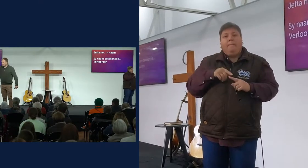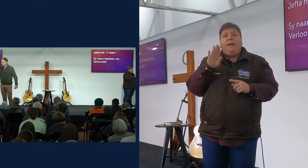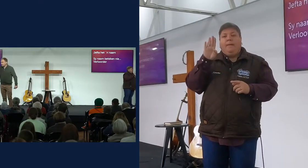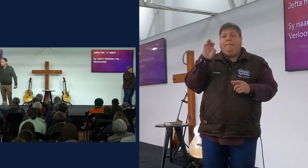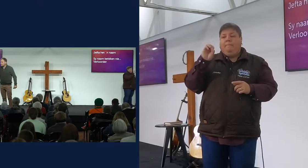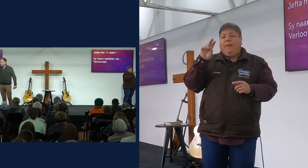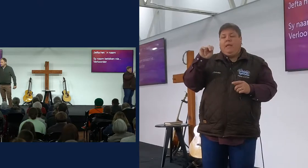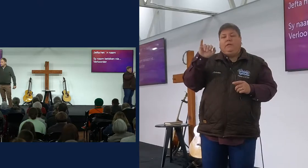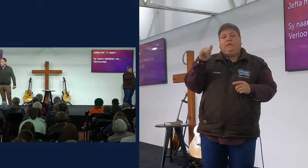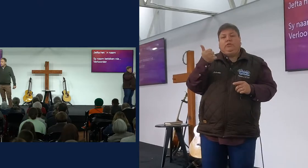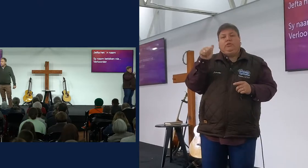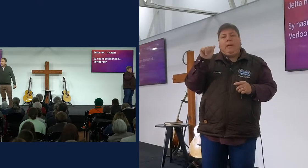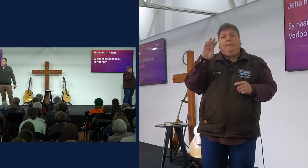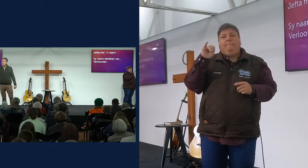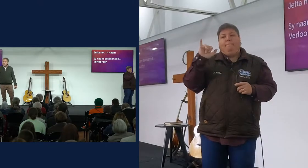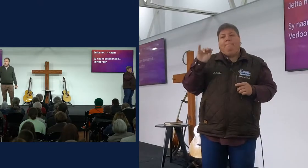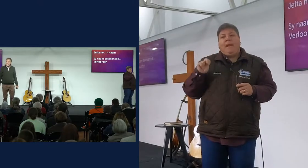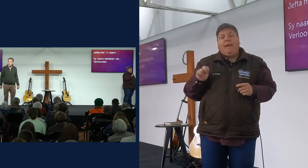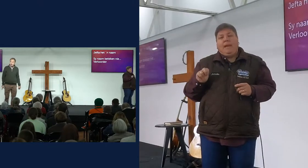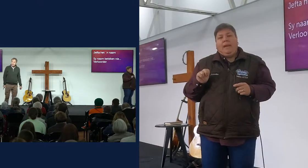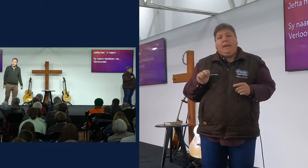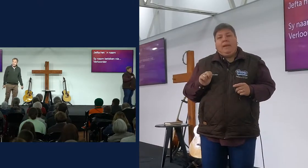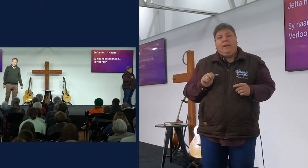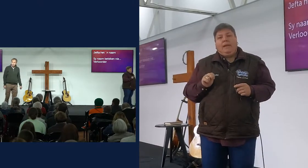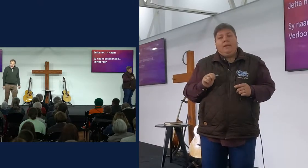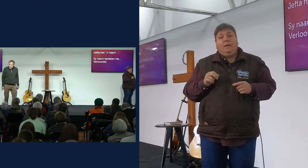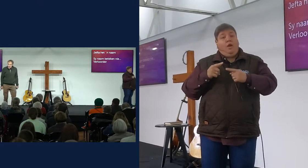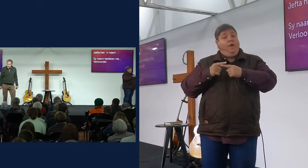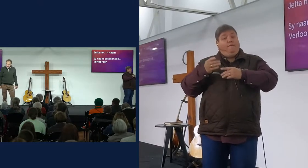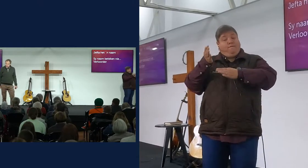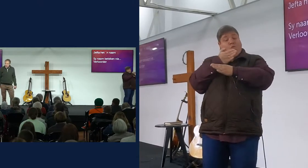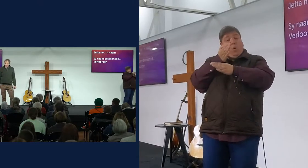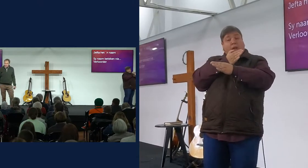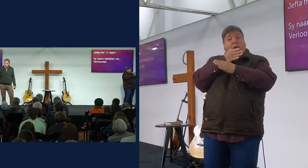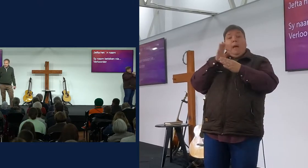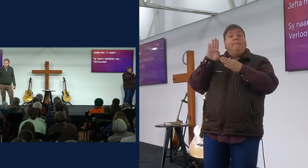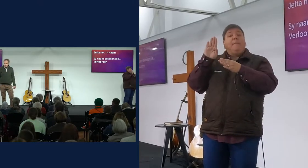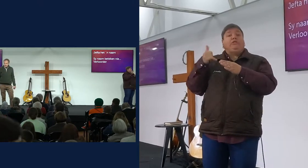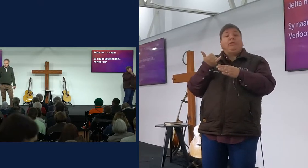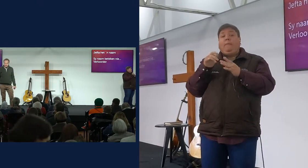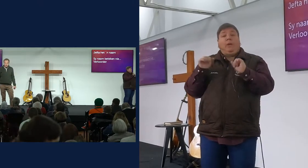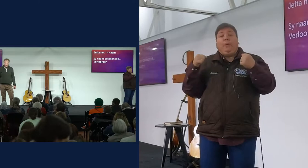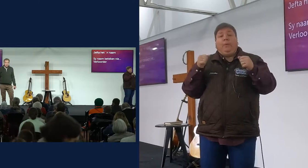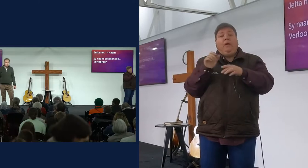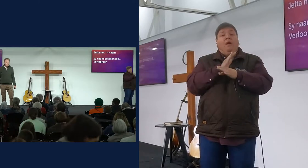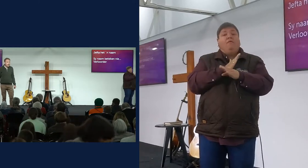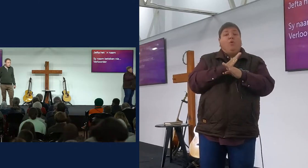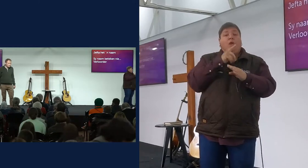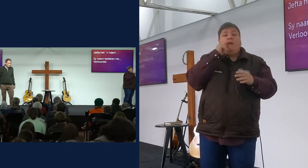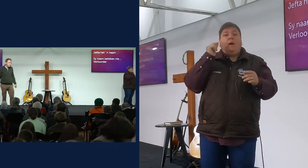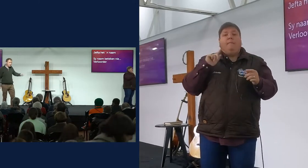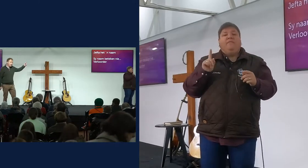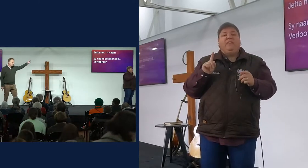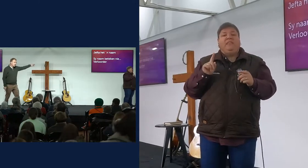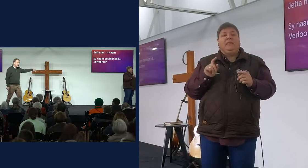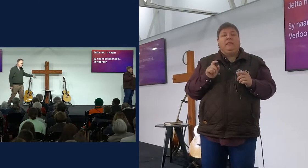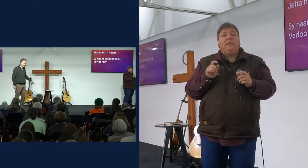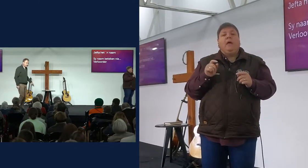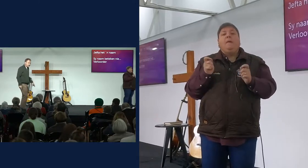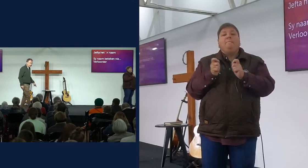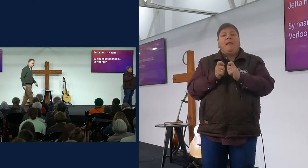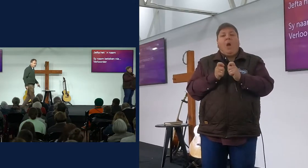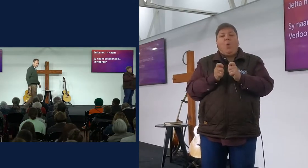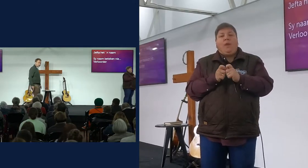Benjamin, Benjamin, weet jylle wat was sy naam gewees, voordat dit Benjamin was? Benouni, nie Benouni in